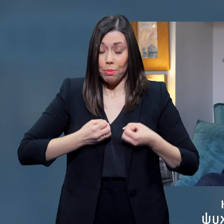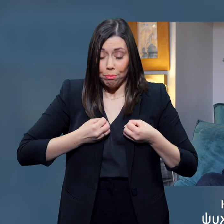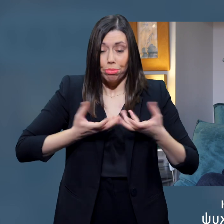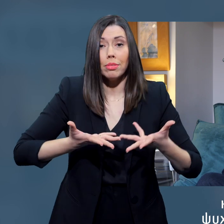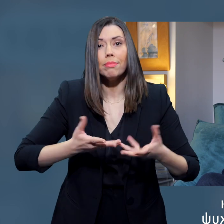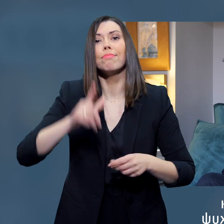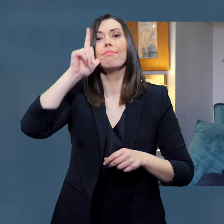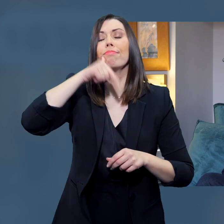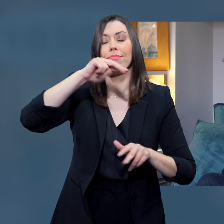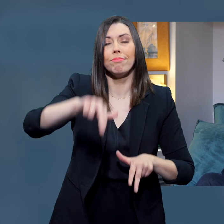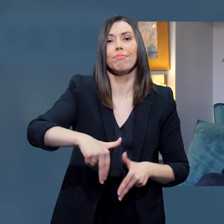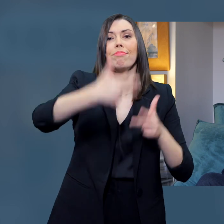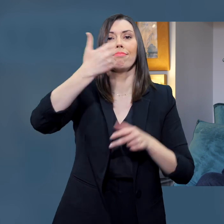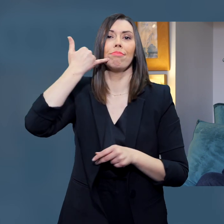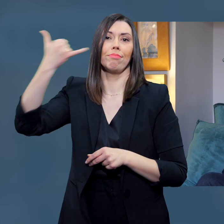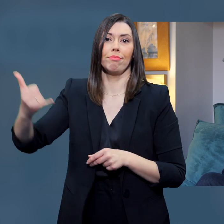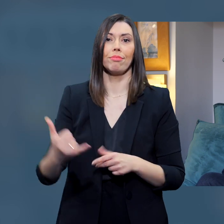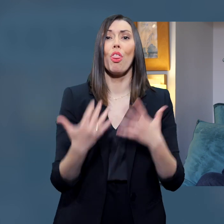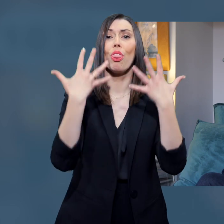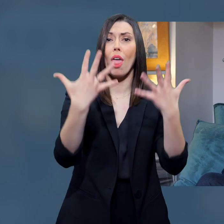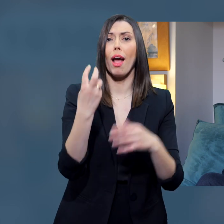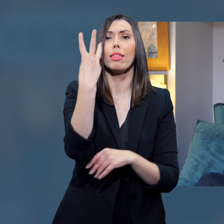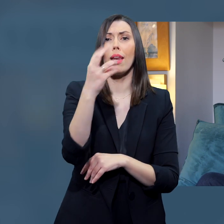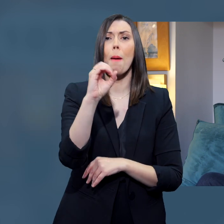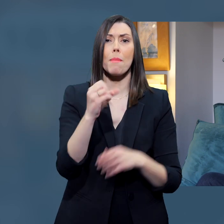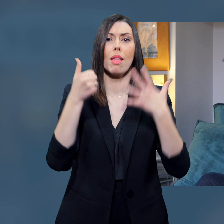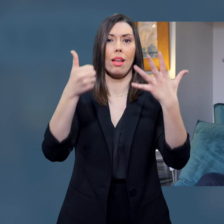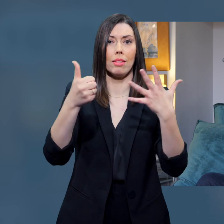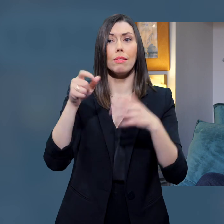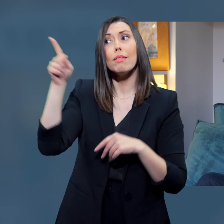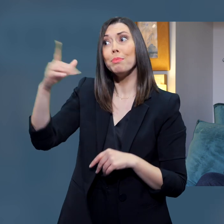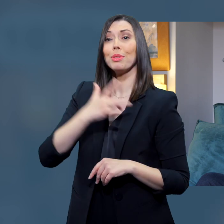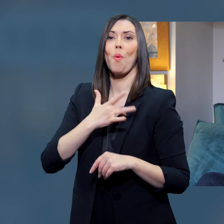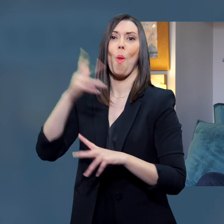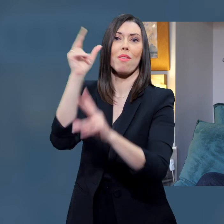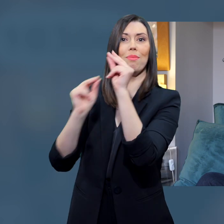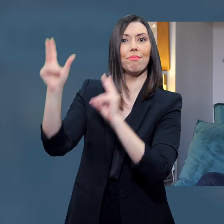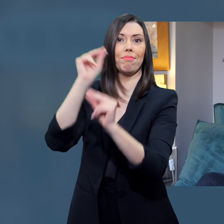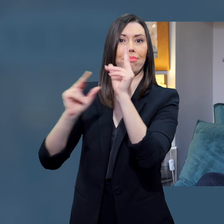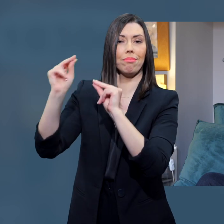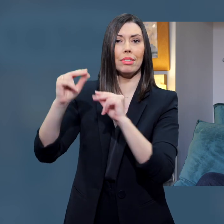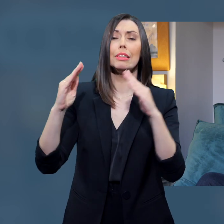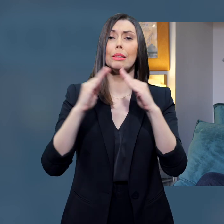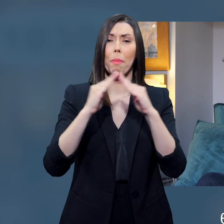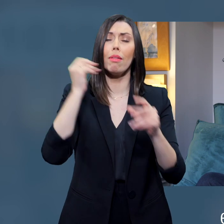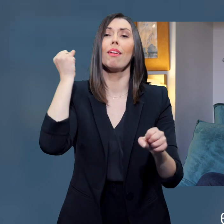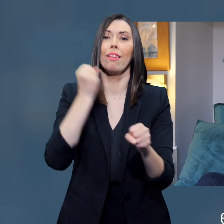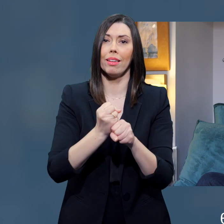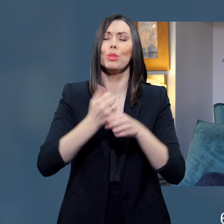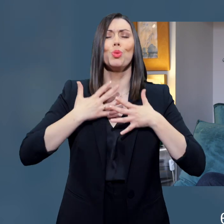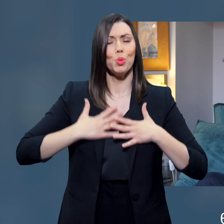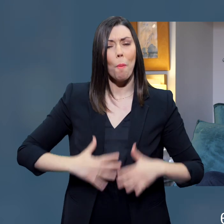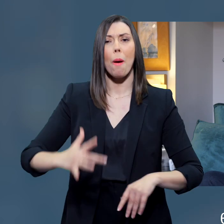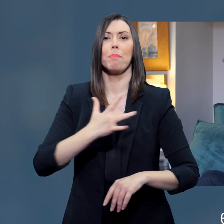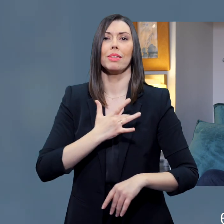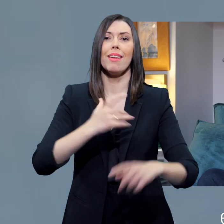ψυχολογικής υποστήριξης στο 10-306. Μένουμε σπίτι, μένουμε υγιείς. Και όλοι μαζί